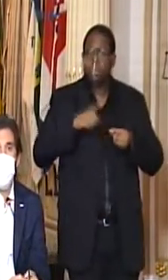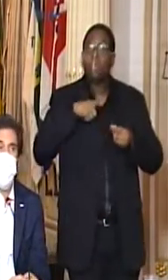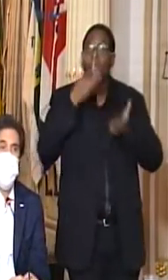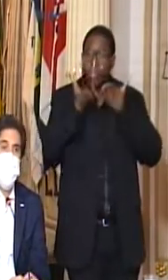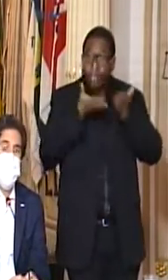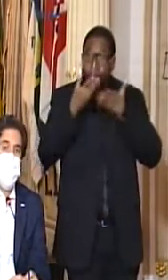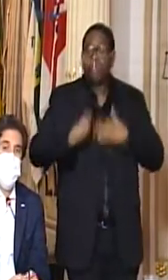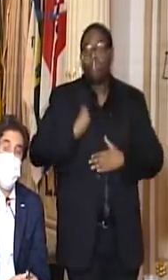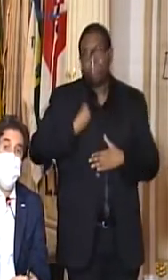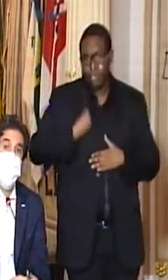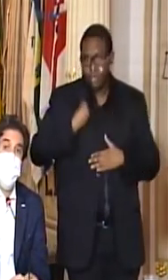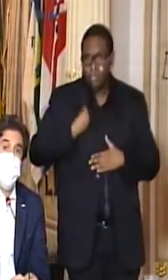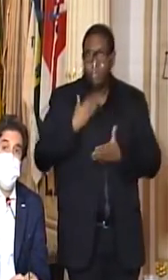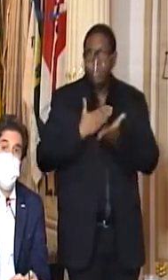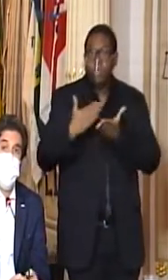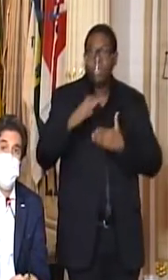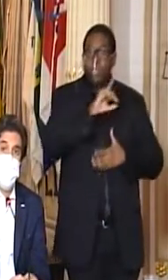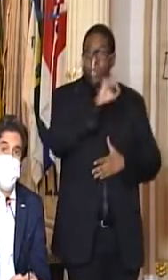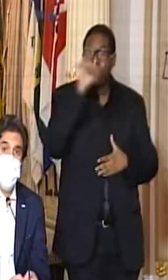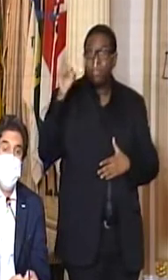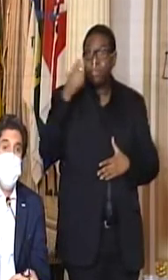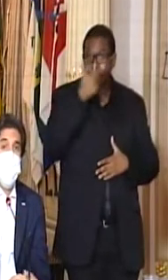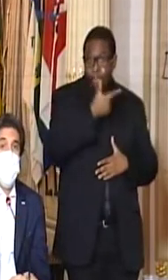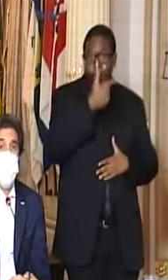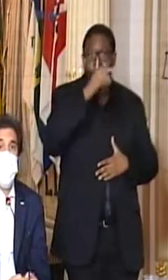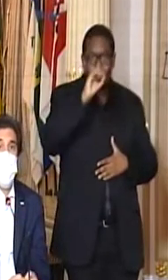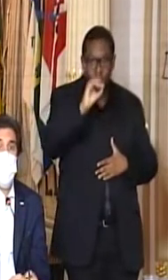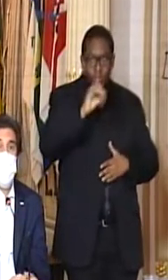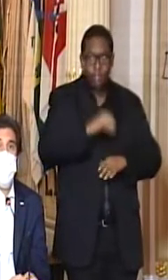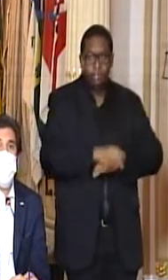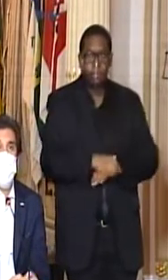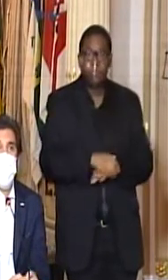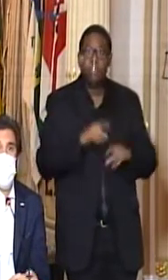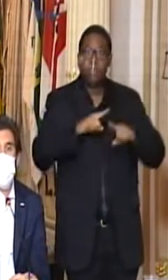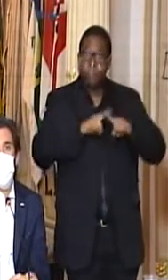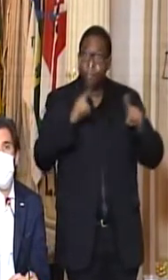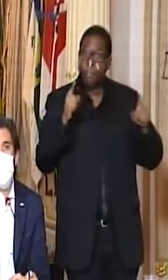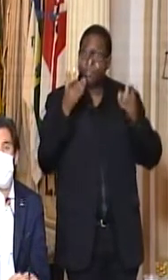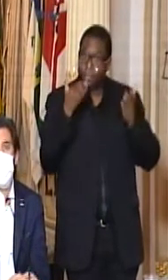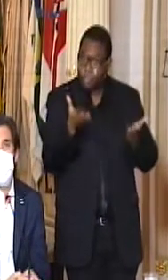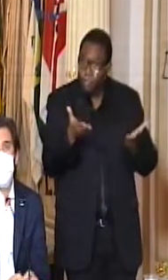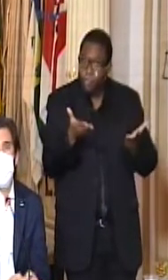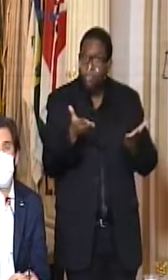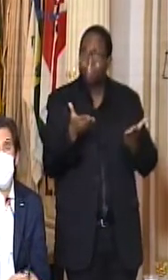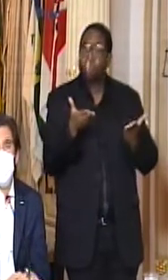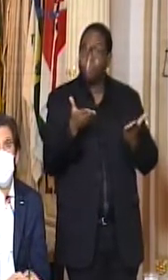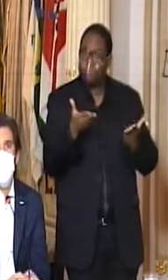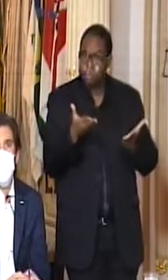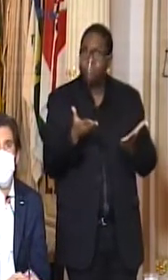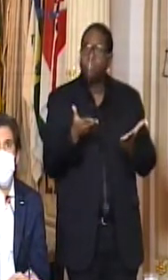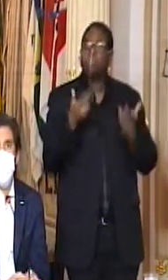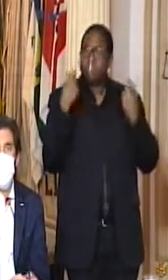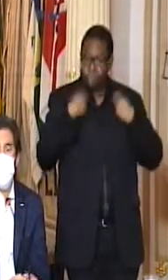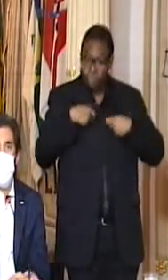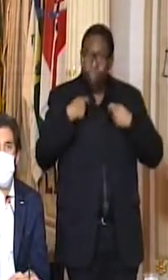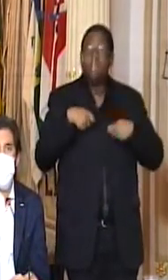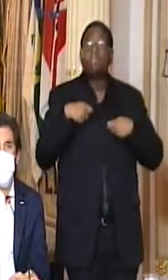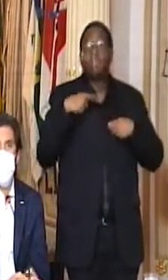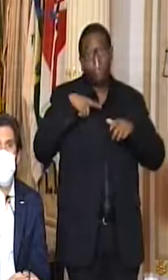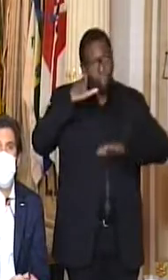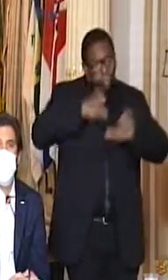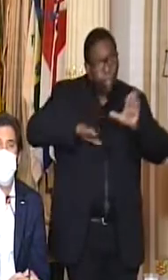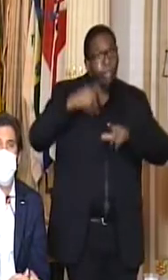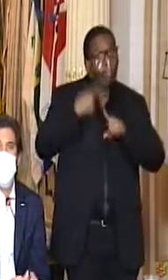presencial a partir do próximo dia 20. Agora, é uma atividade que realmente ela traz um pouco mais de risco à